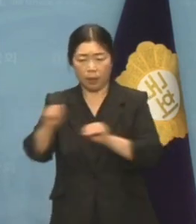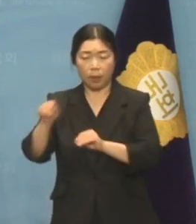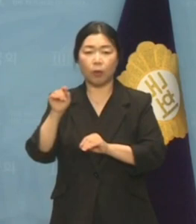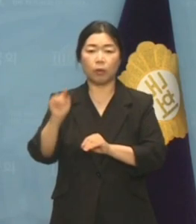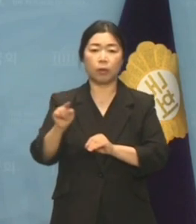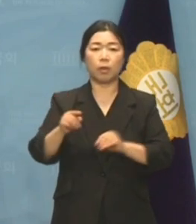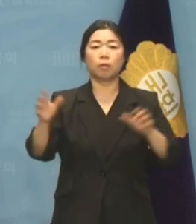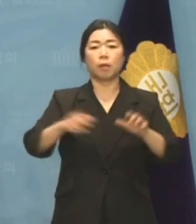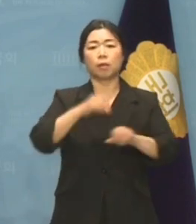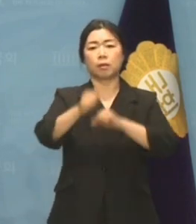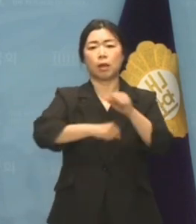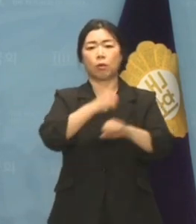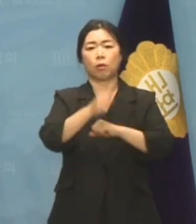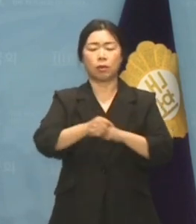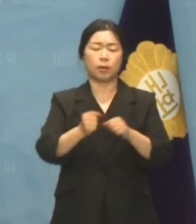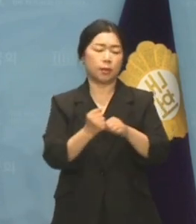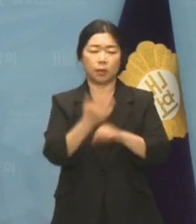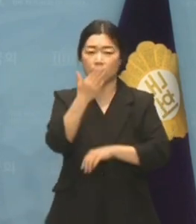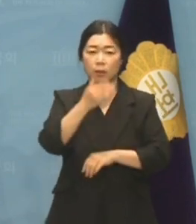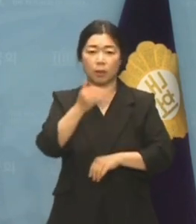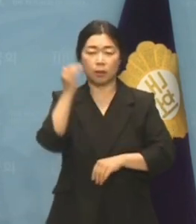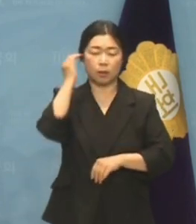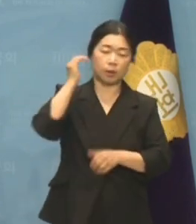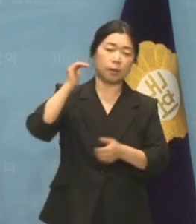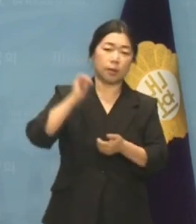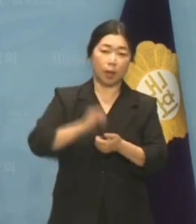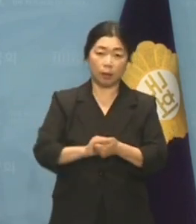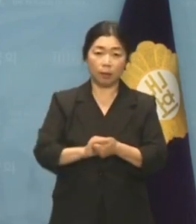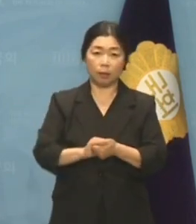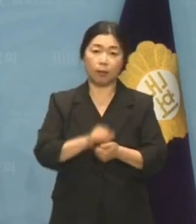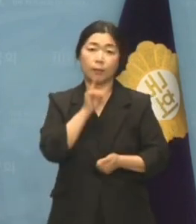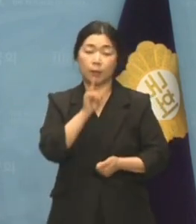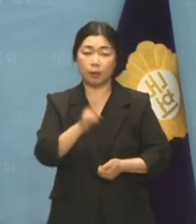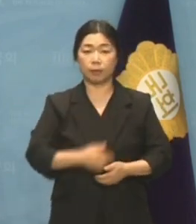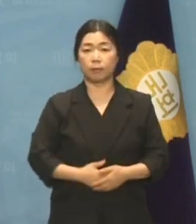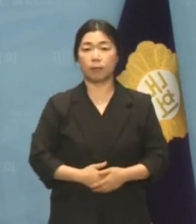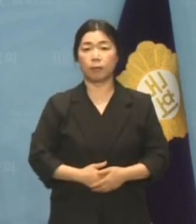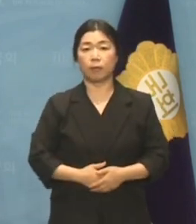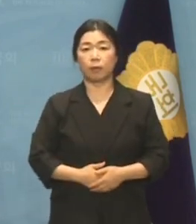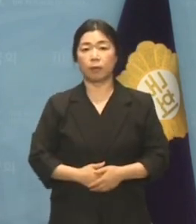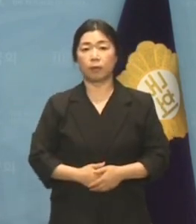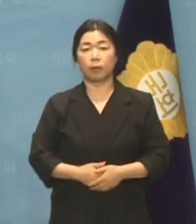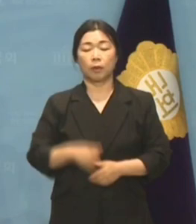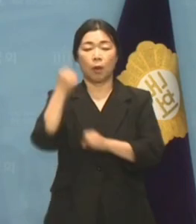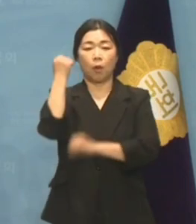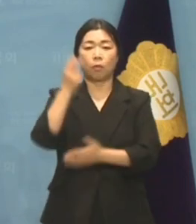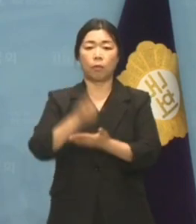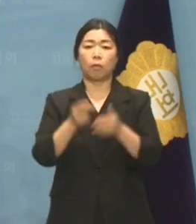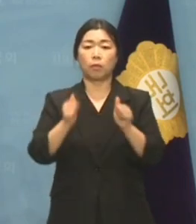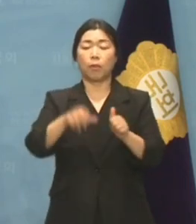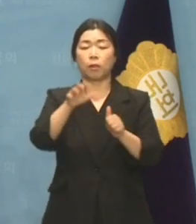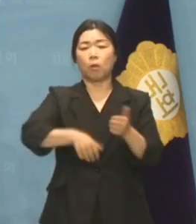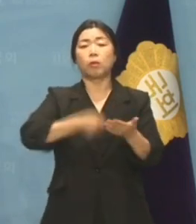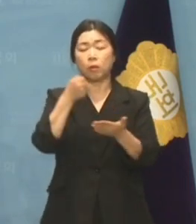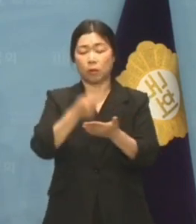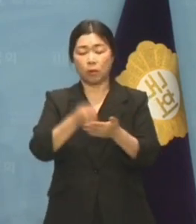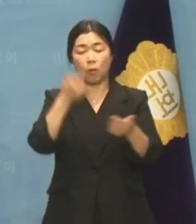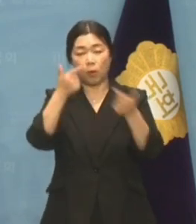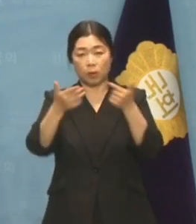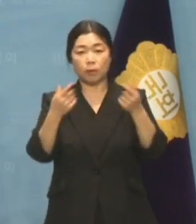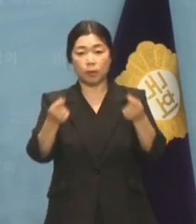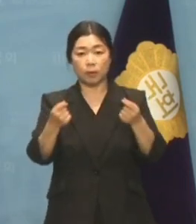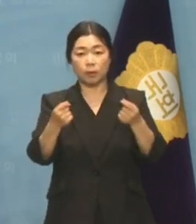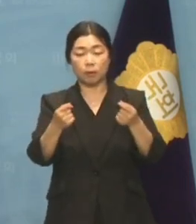것은 집회의 자유를 지나치게 제한한다는 것입니다. 헌법재판소 결정의 취지는 명확합니다.